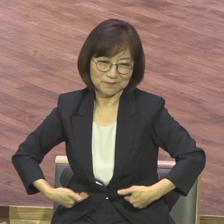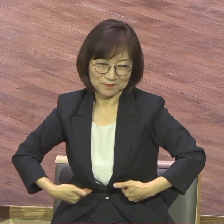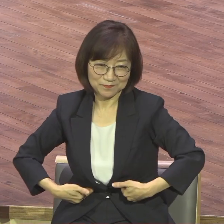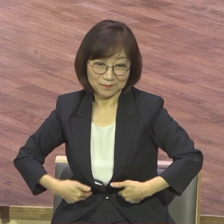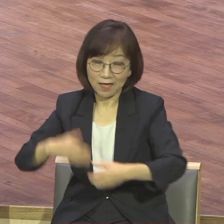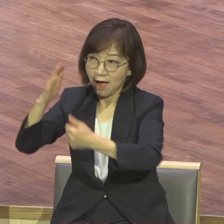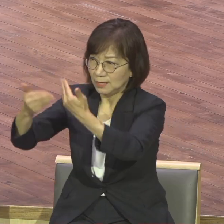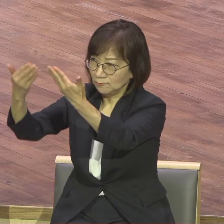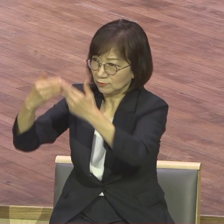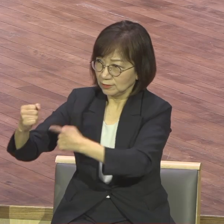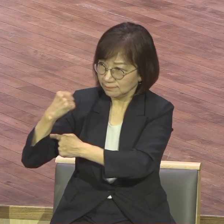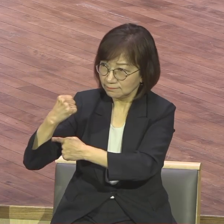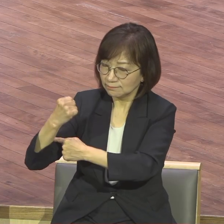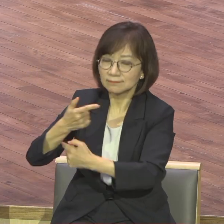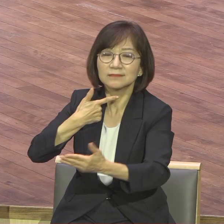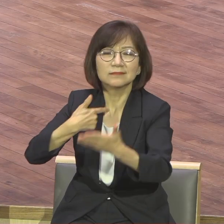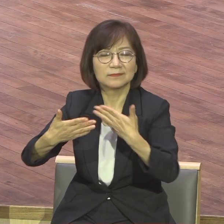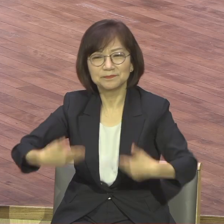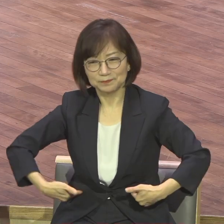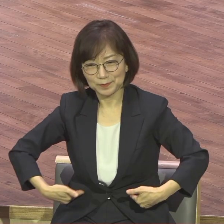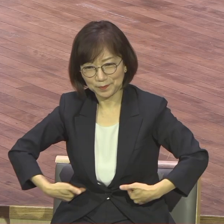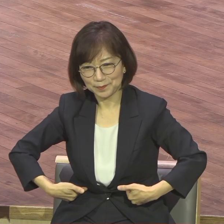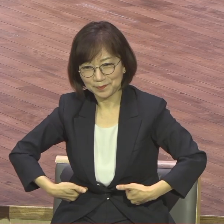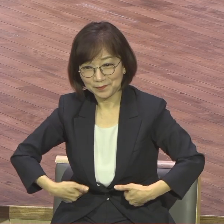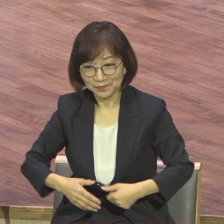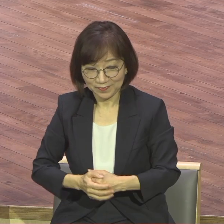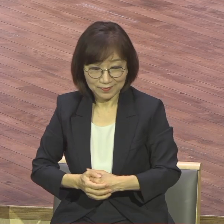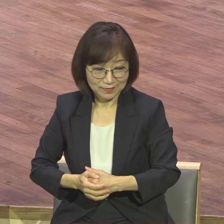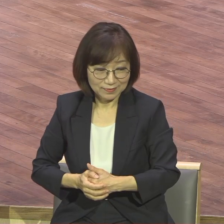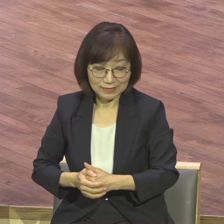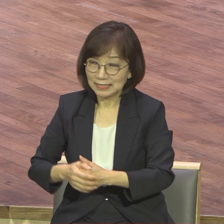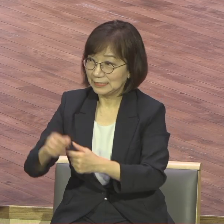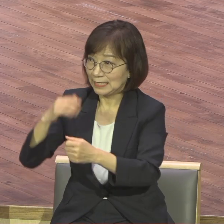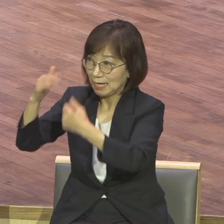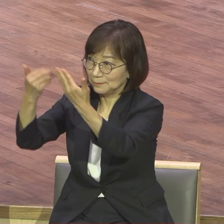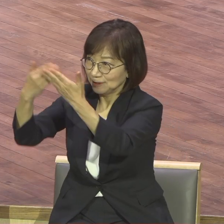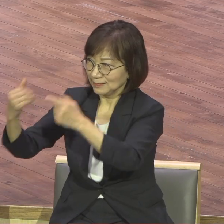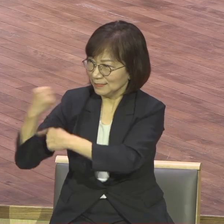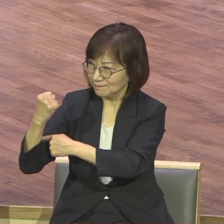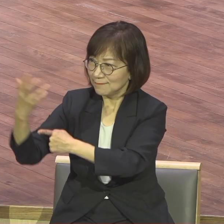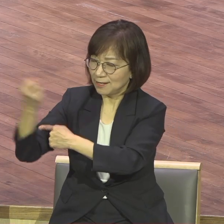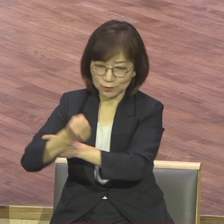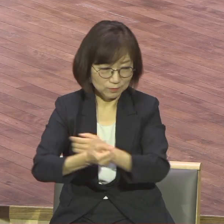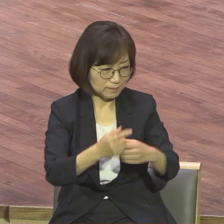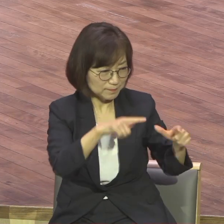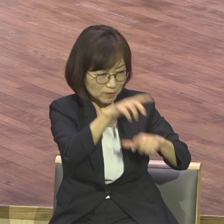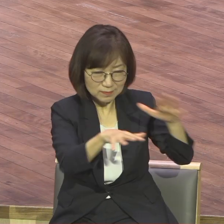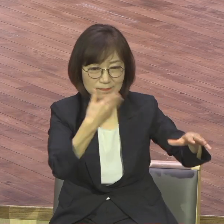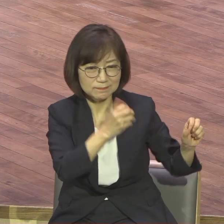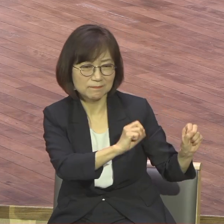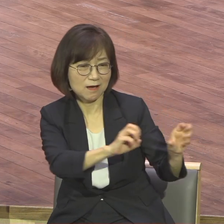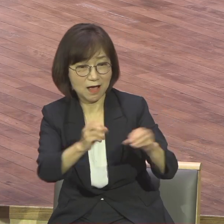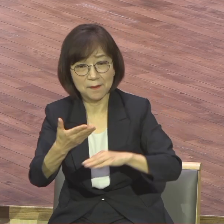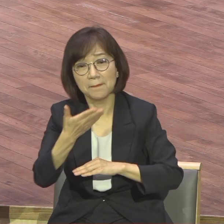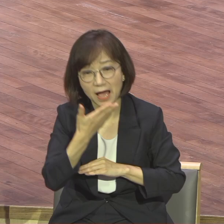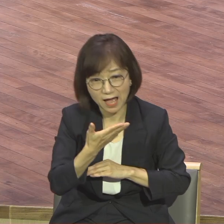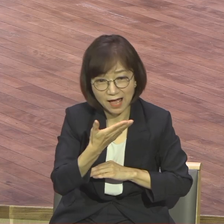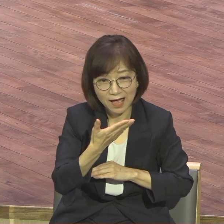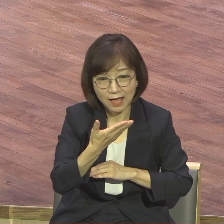느껴야 되는데 이 현장에 그래야 현장에 나가서 해분의 미션을 수행할 거 아닙니까? 하나님의 힘이시야지.